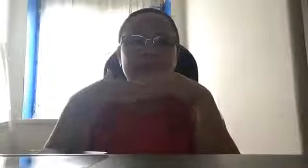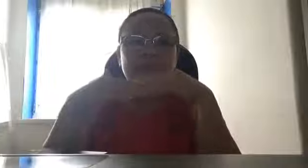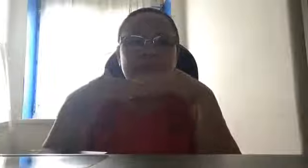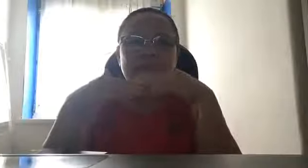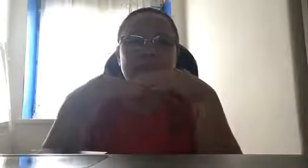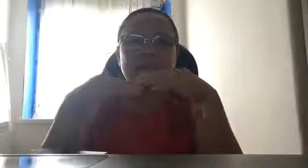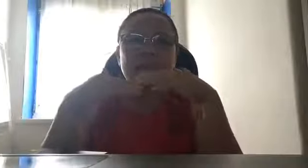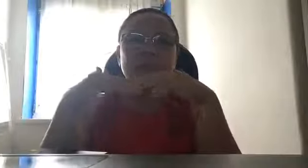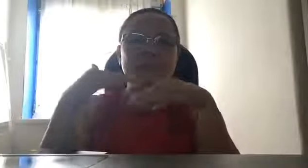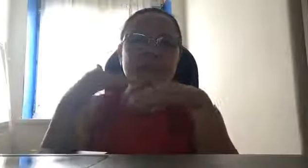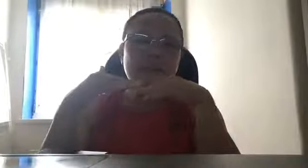ng,